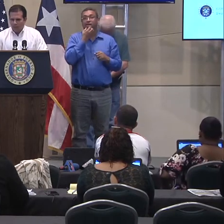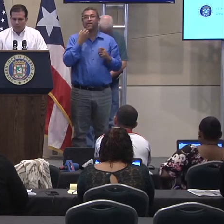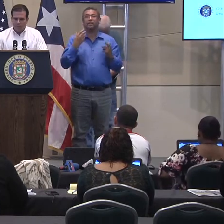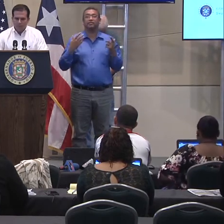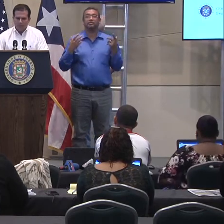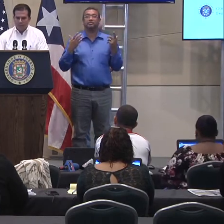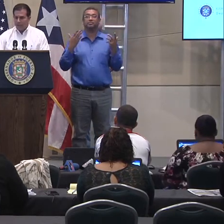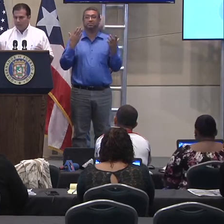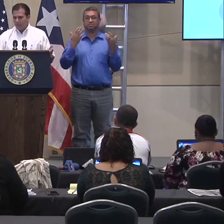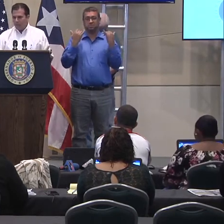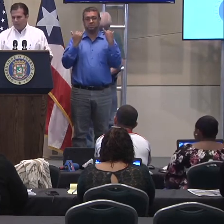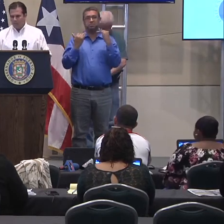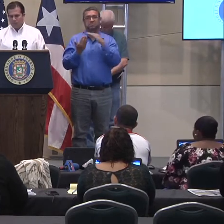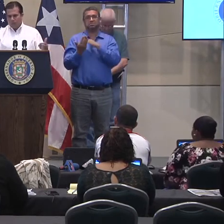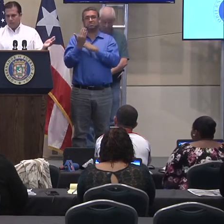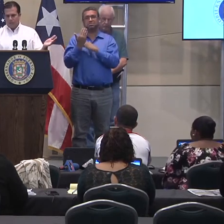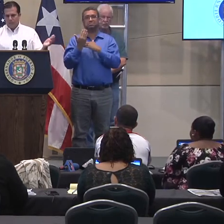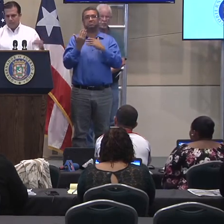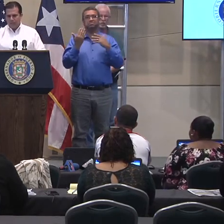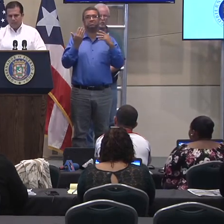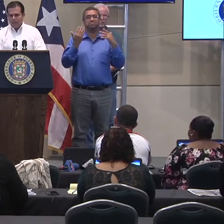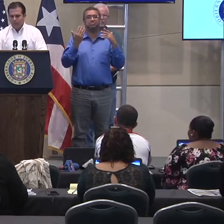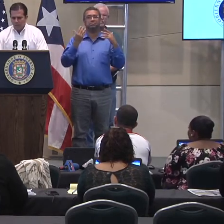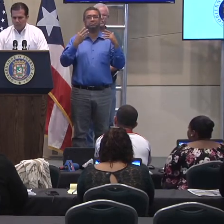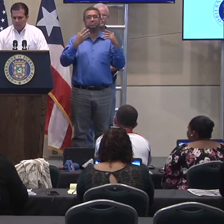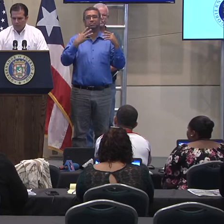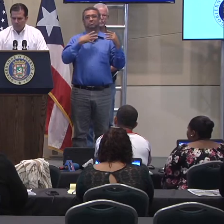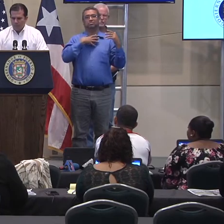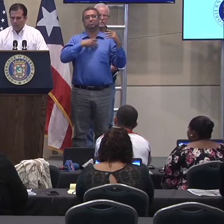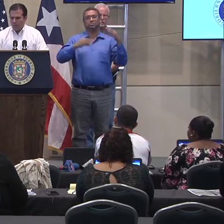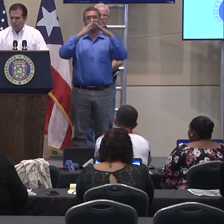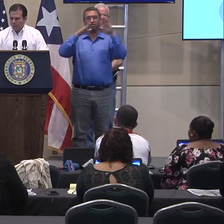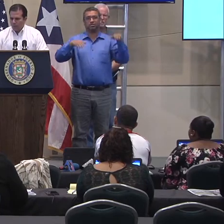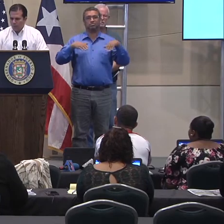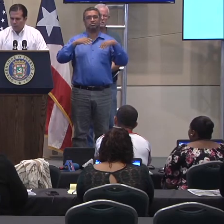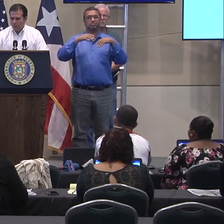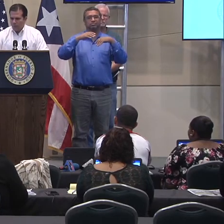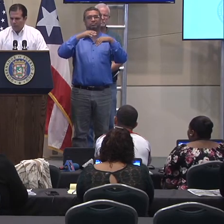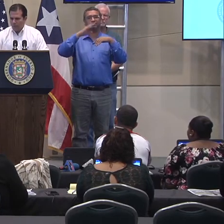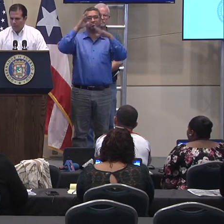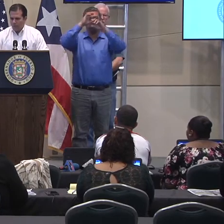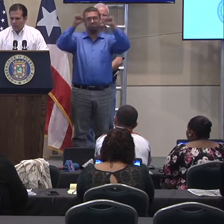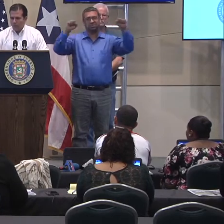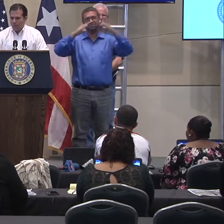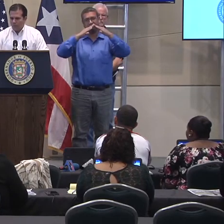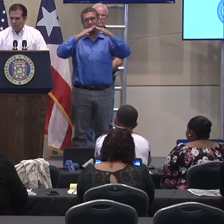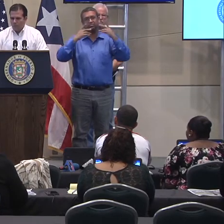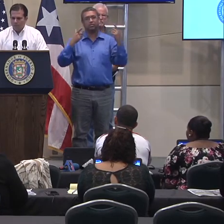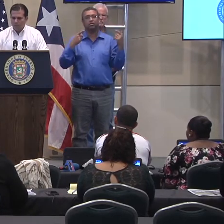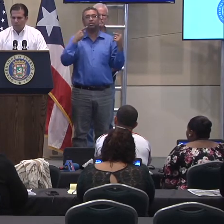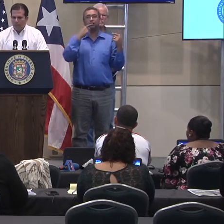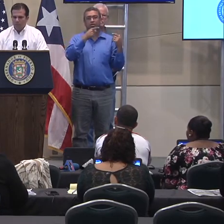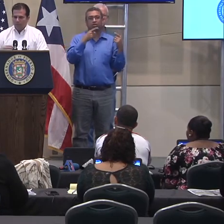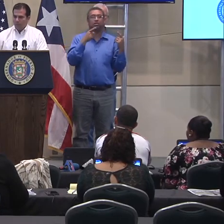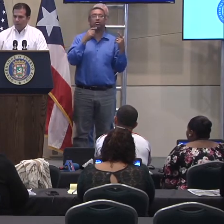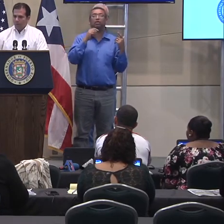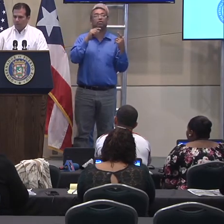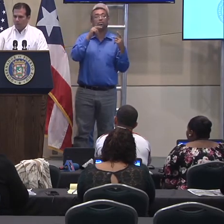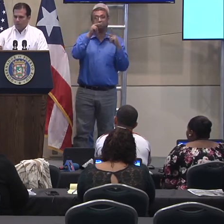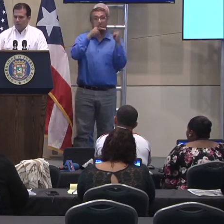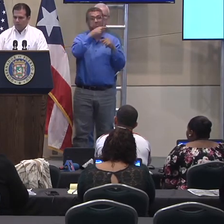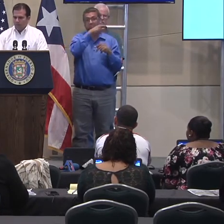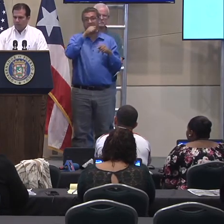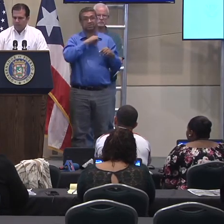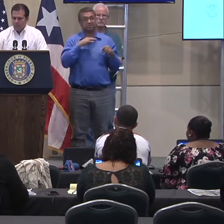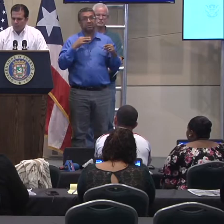llamada de la Casa Blanca, ya bien sea de alguno de ellos dos o de alguno de los asesores principales, para ver